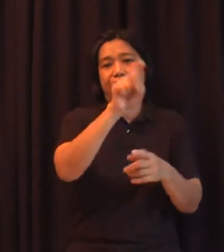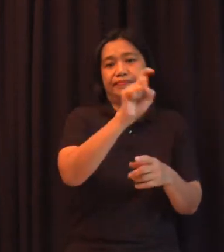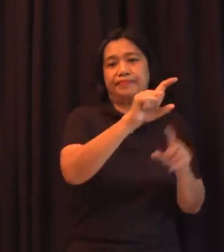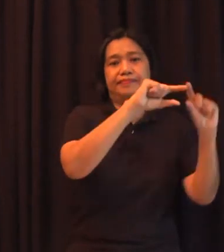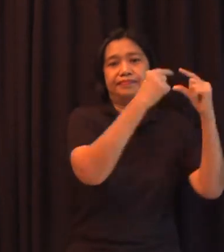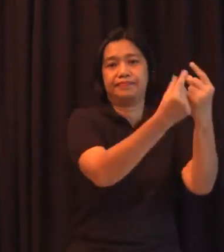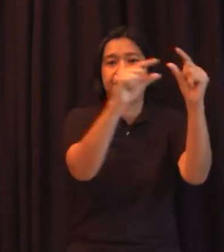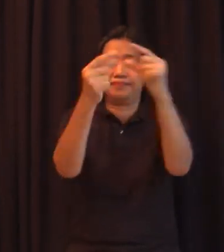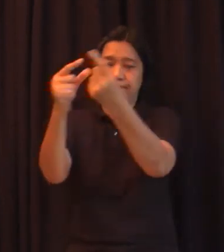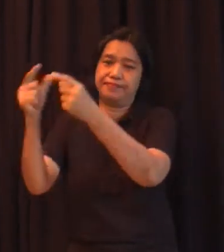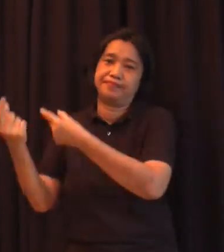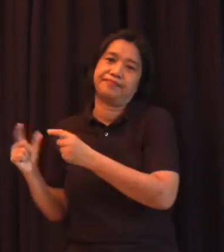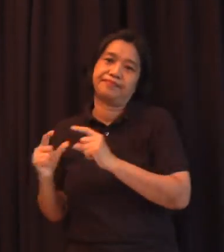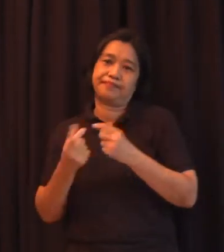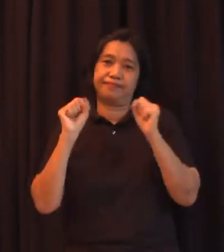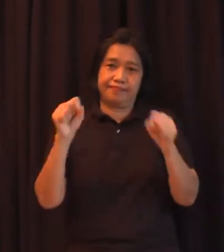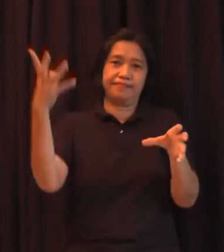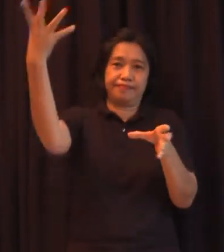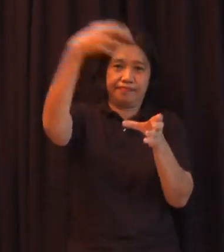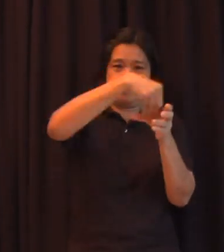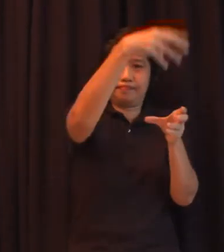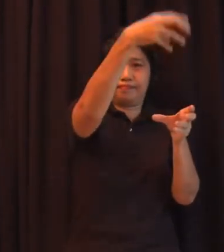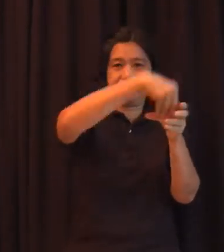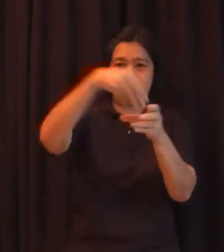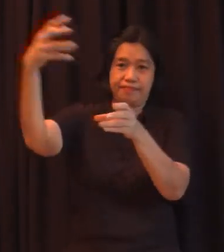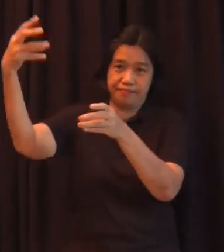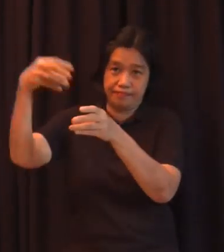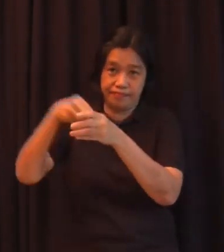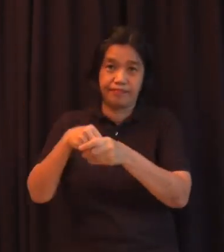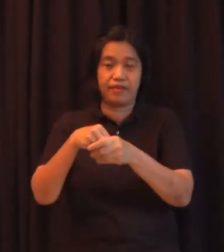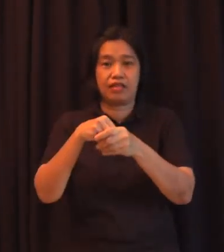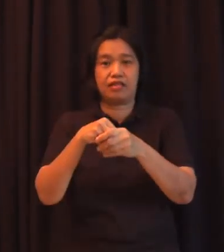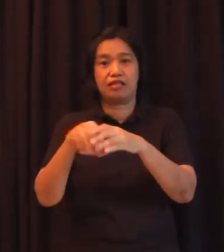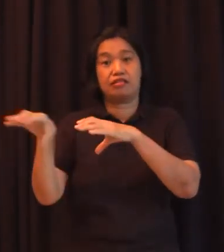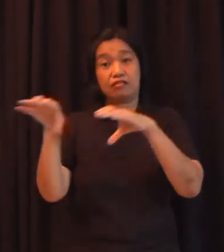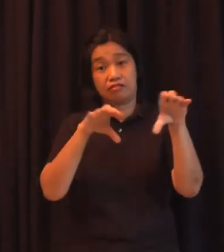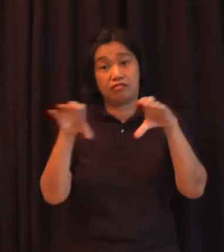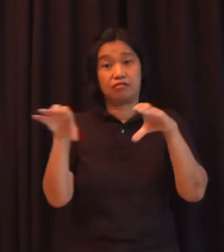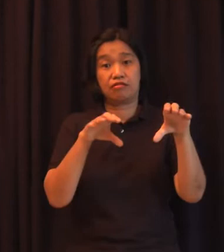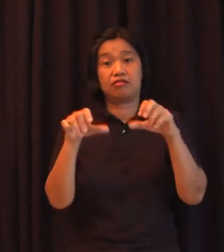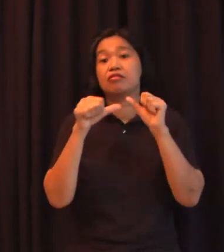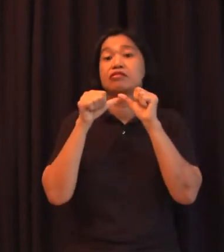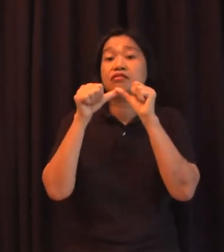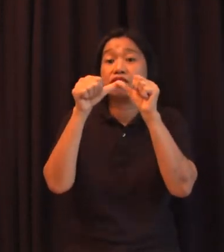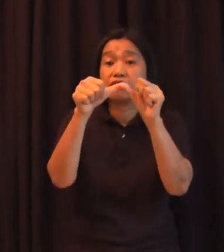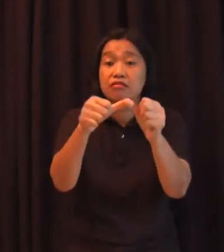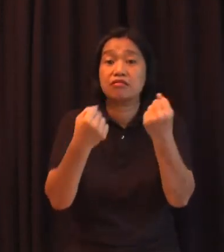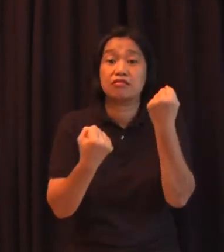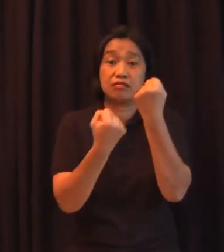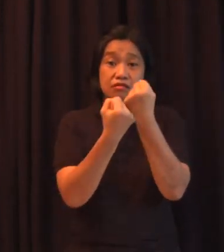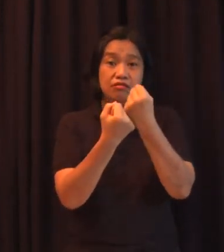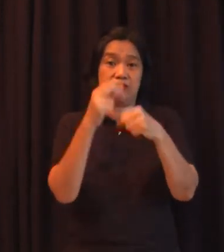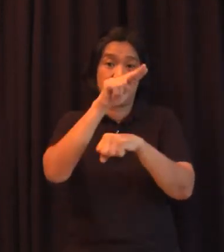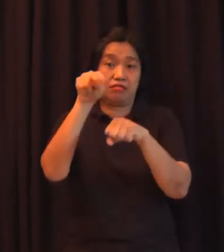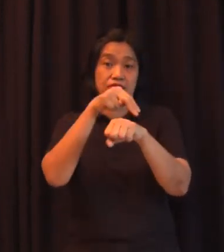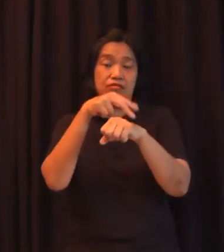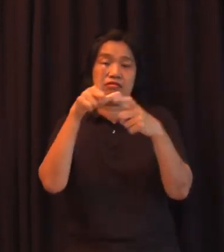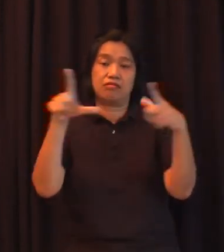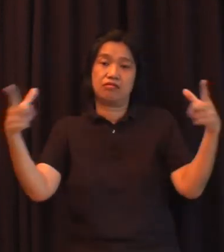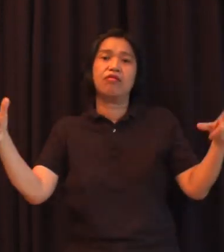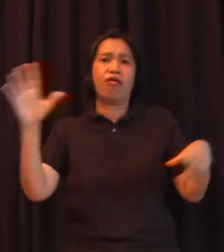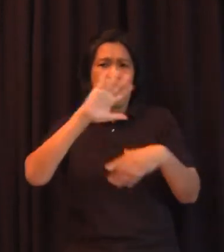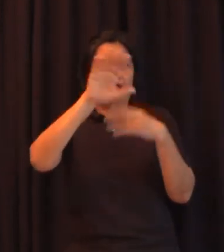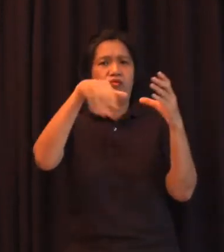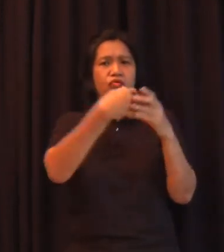makalahok dito sa ganitong kilusan para sulong ilikang pambansa natin makikinabang naman ang iba-ibang mga